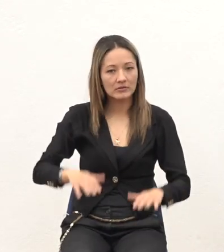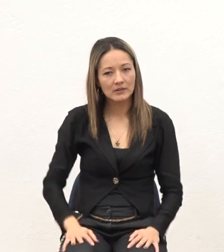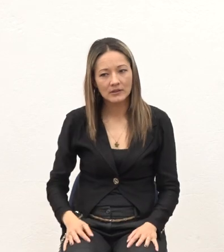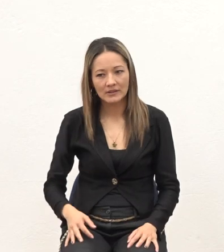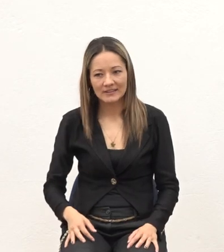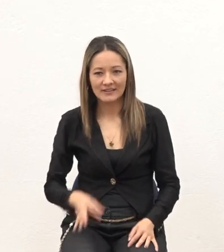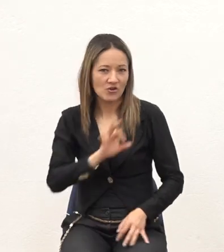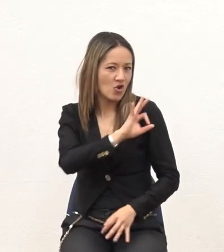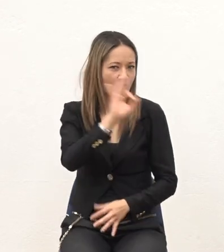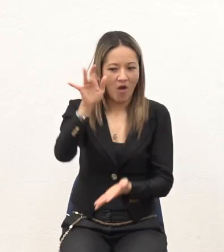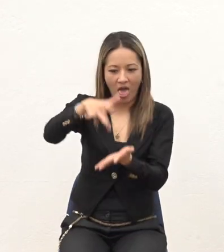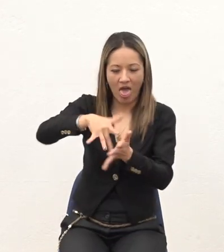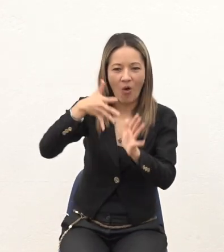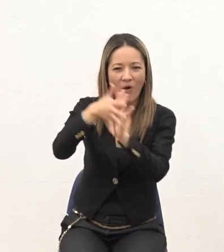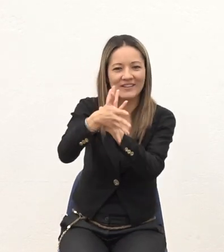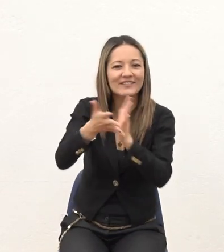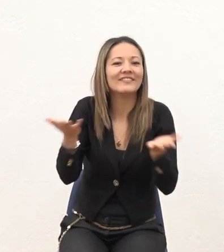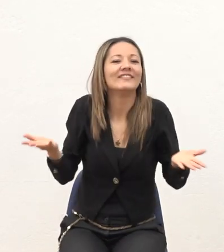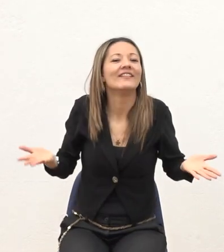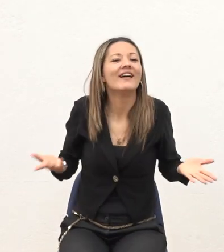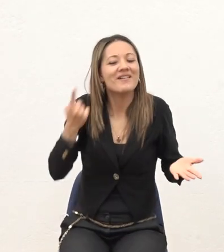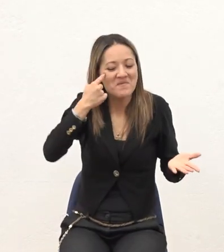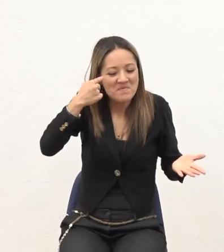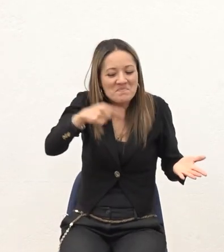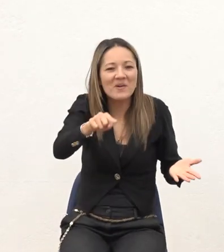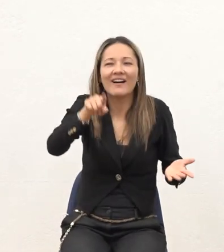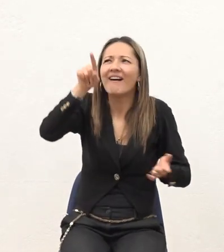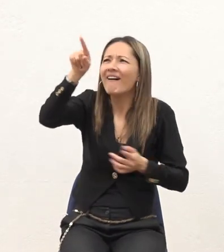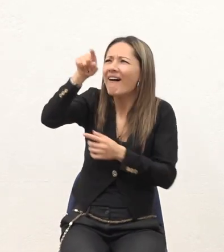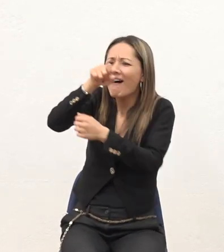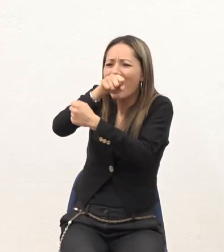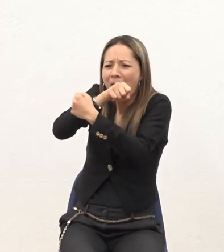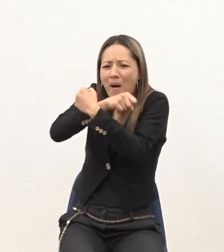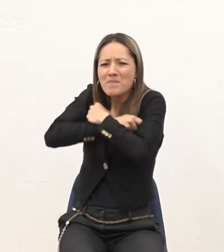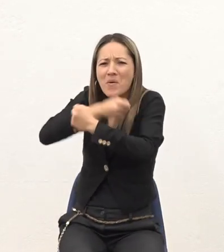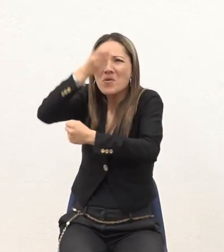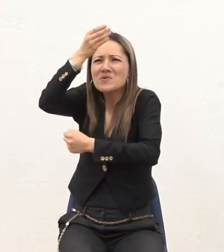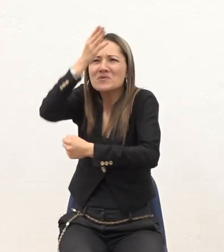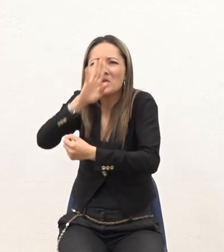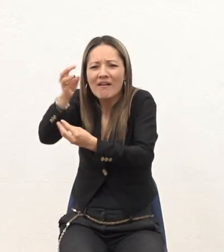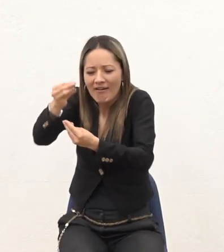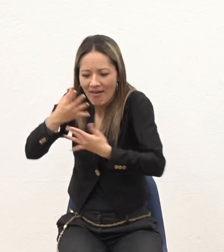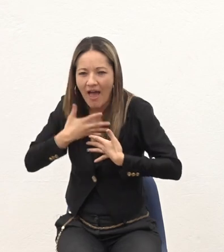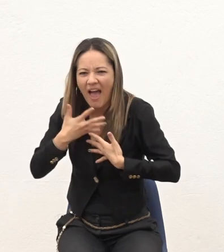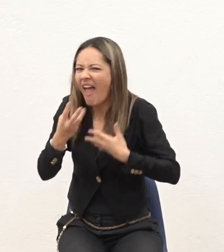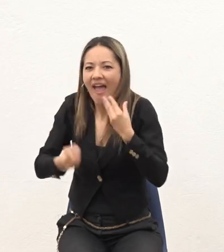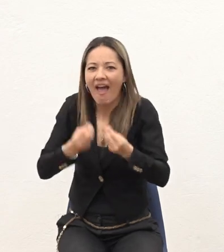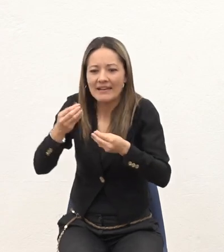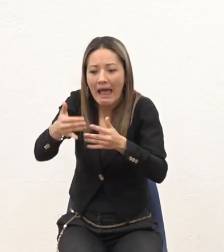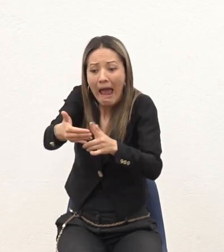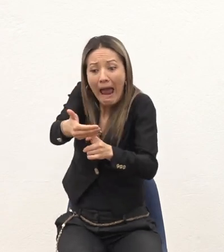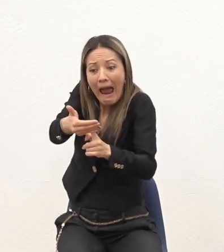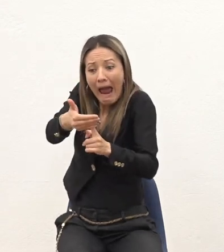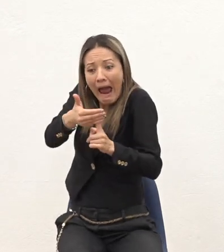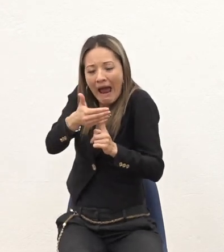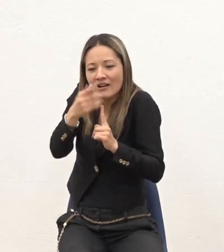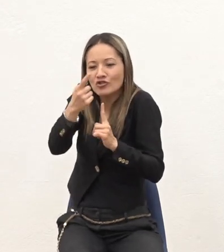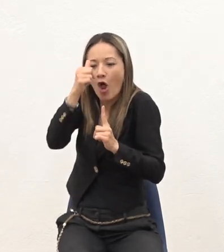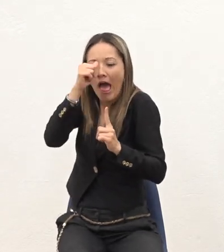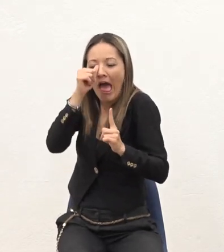Por eso Por el amor Que el Señor Me tuvo Me cortó la nariz O sea estoy